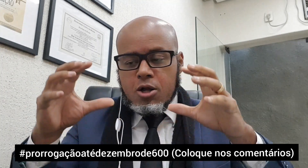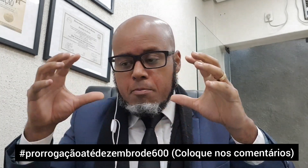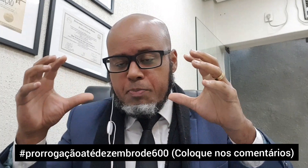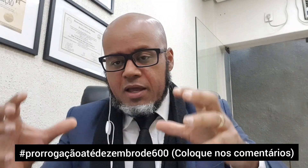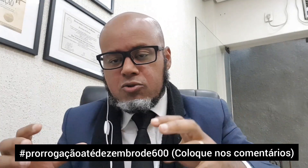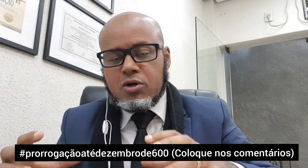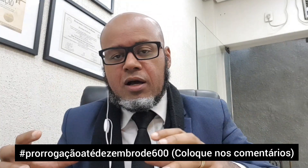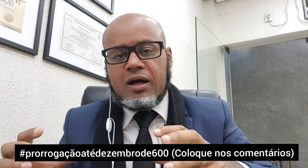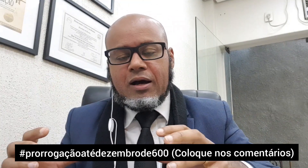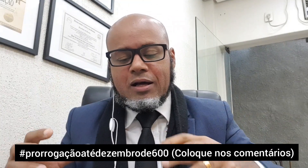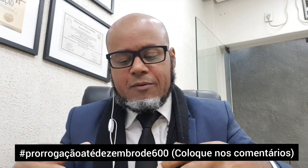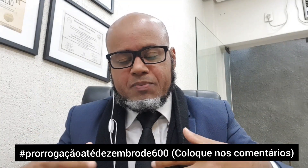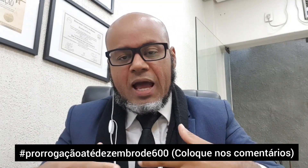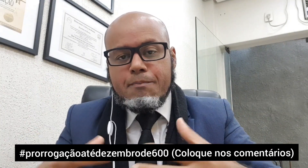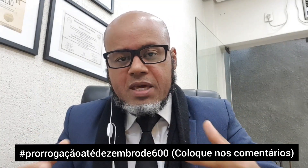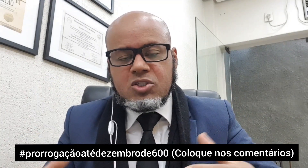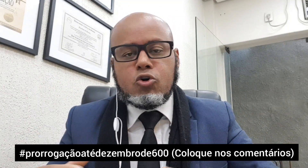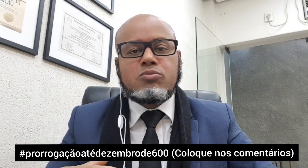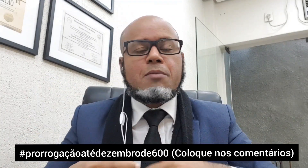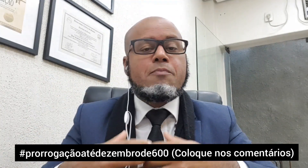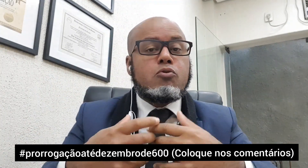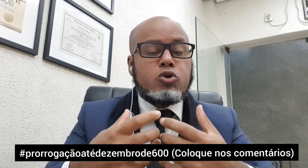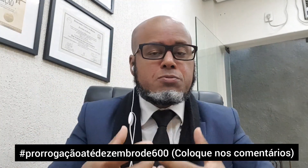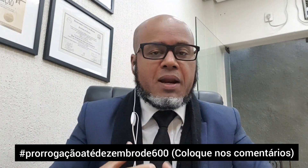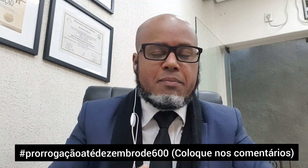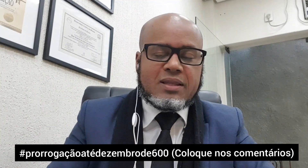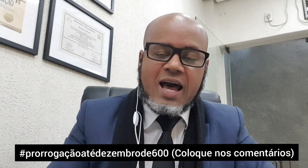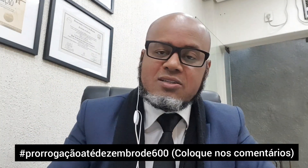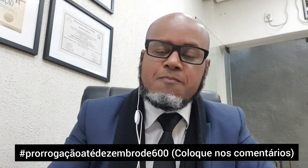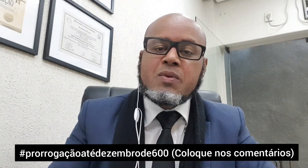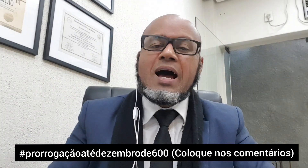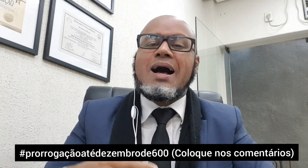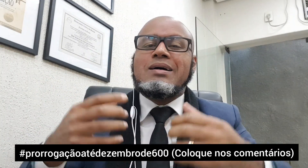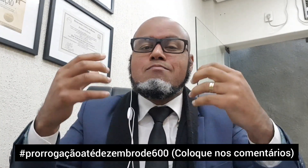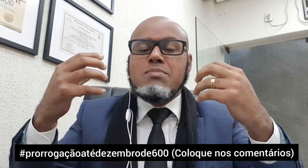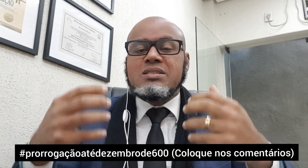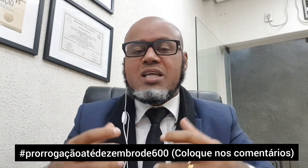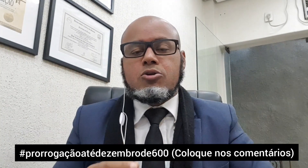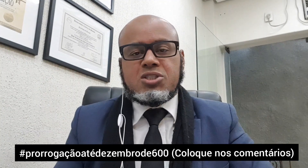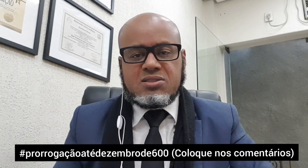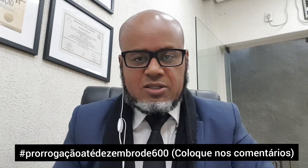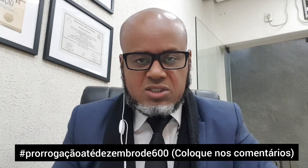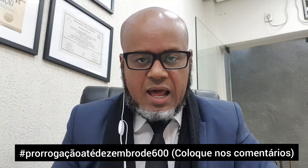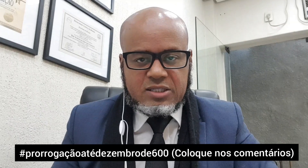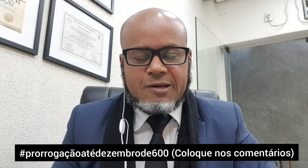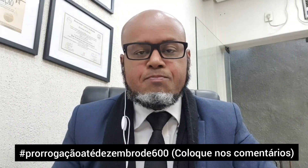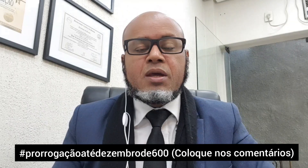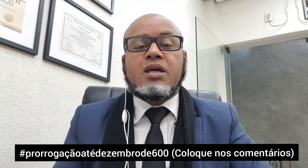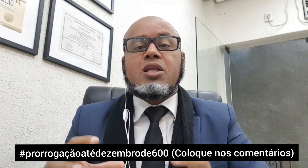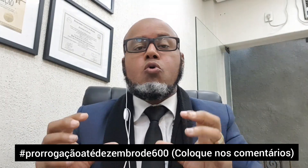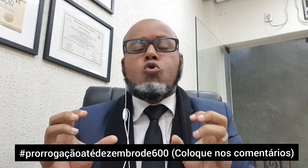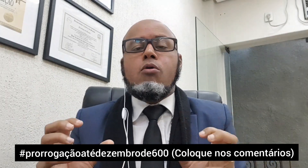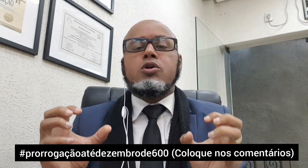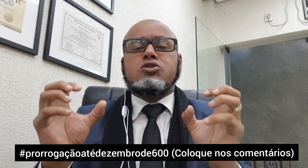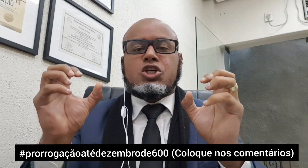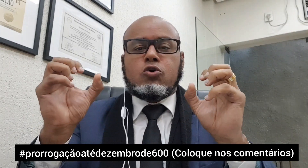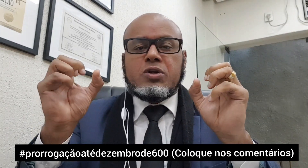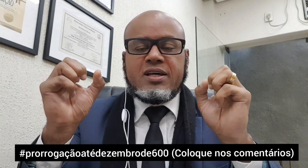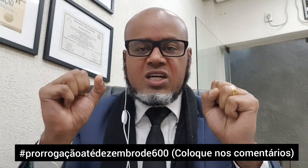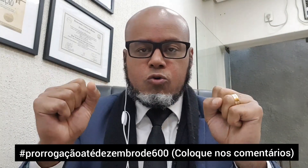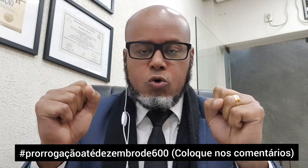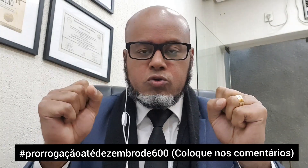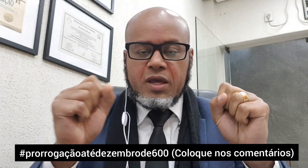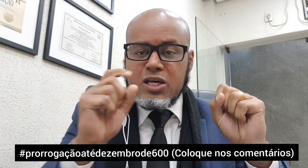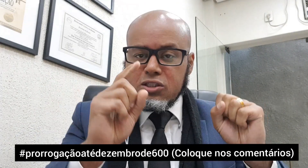não só pela mídia, como também por muitos parlamentares, a manter os 600 reais. Então, como não se